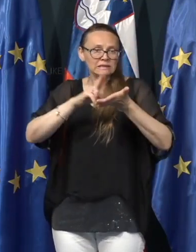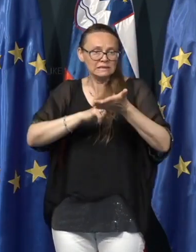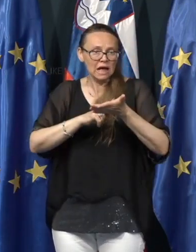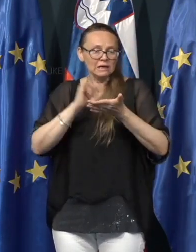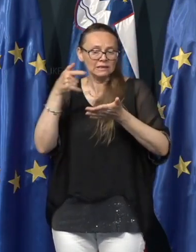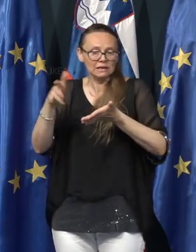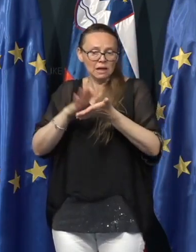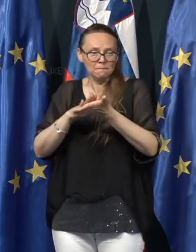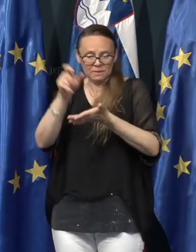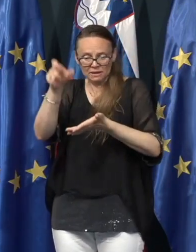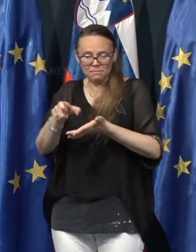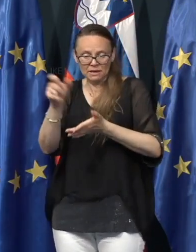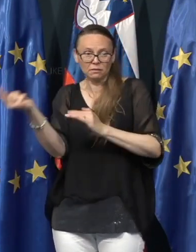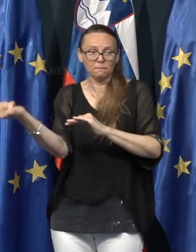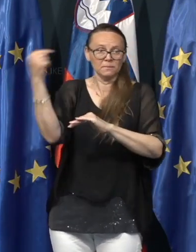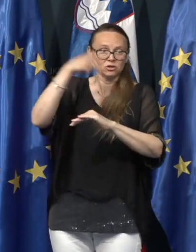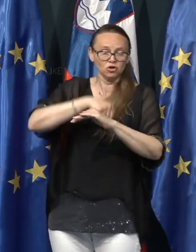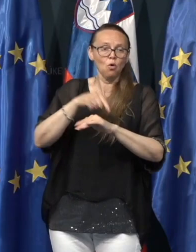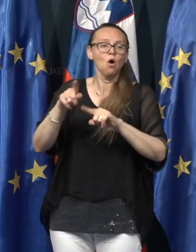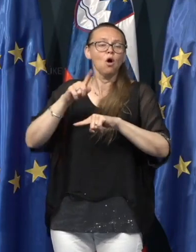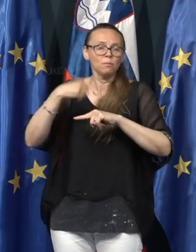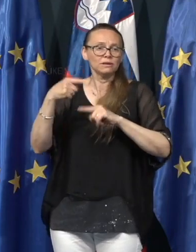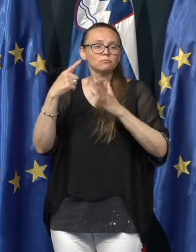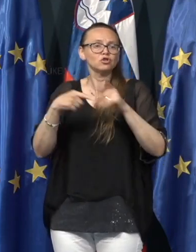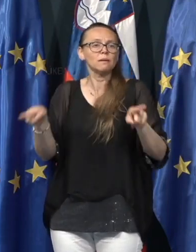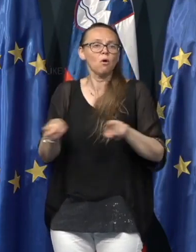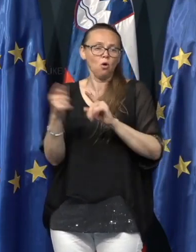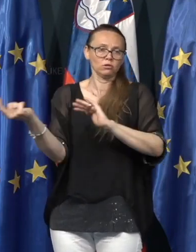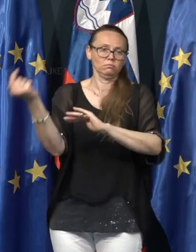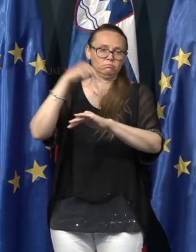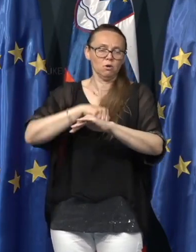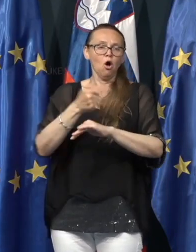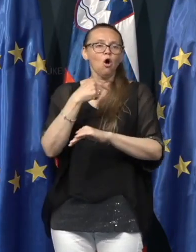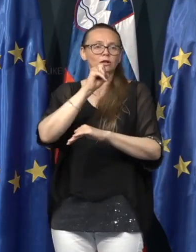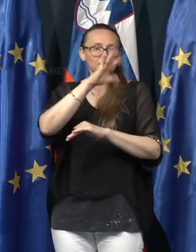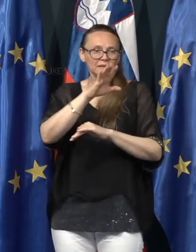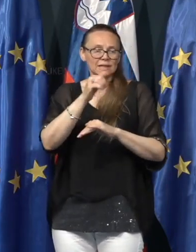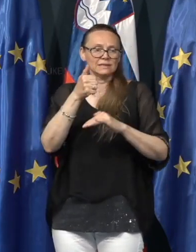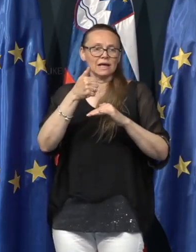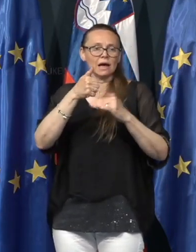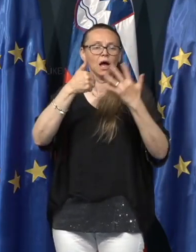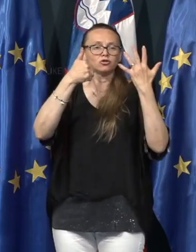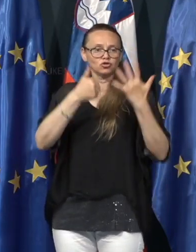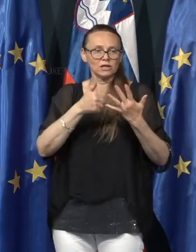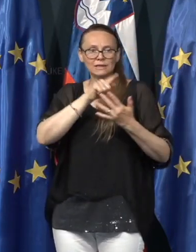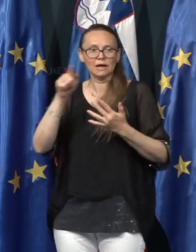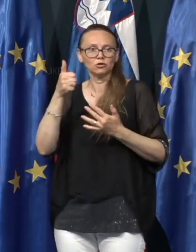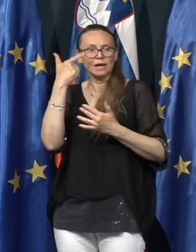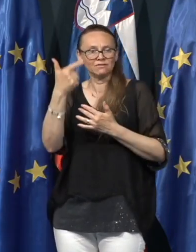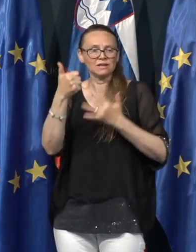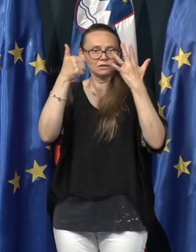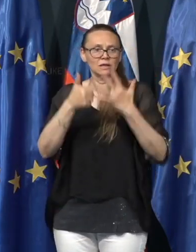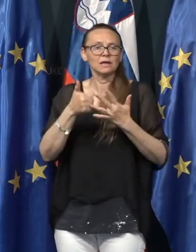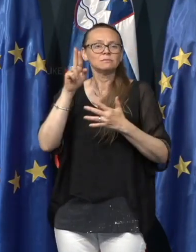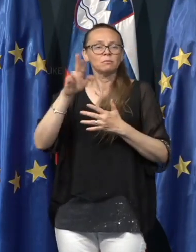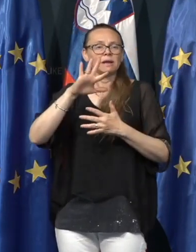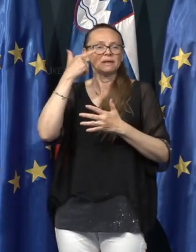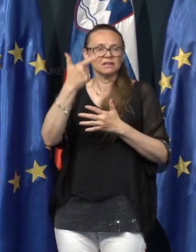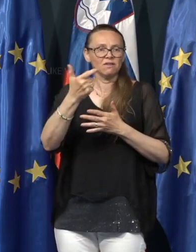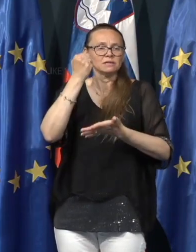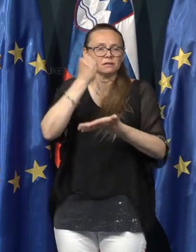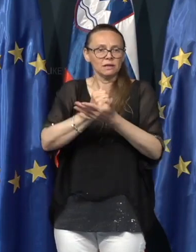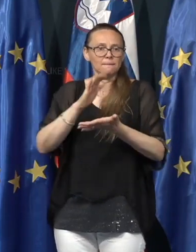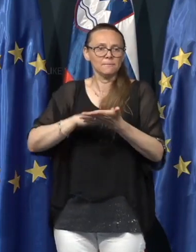importiran, potem ga štejemo kot importirana. Torej v tednu od 15.6. do 21.6. smo imeli 25 potrednih